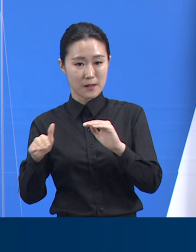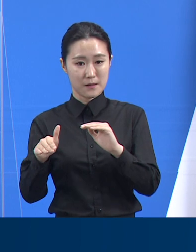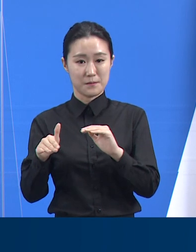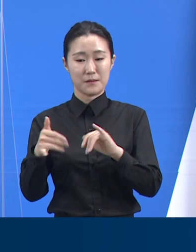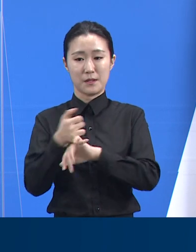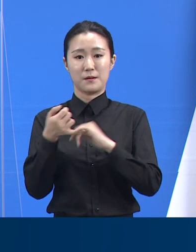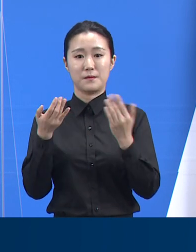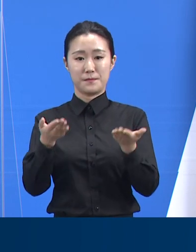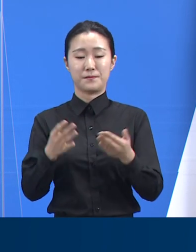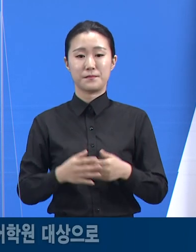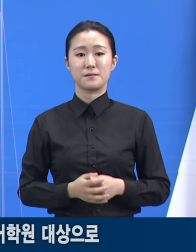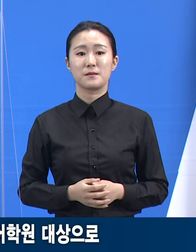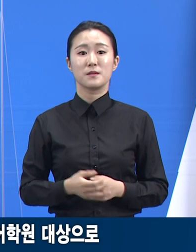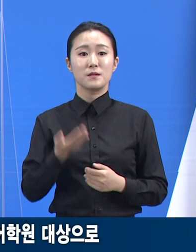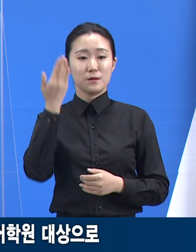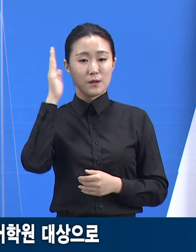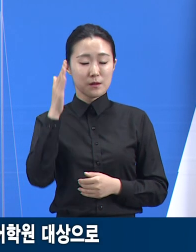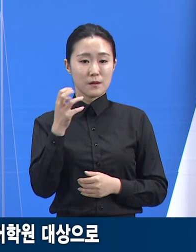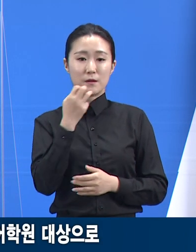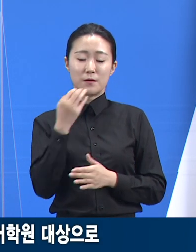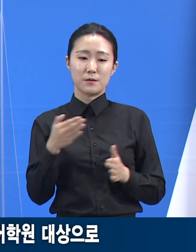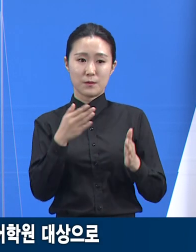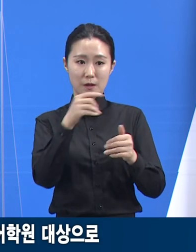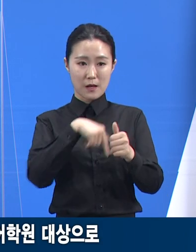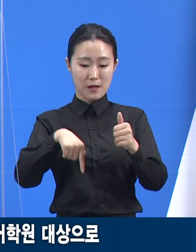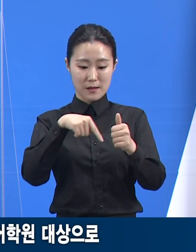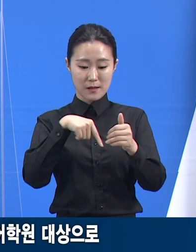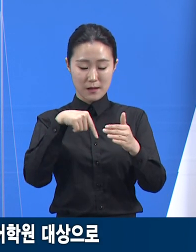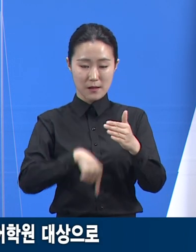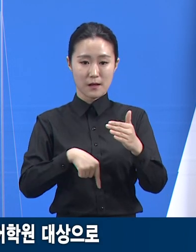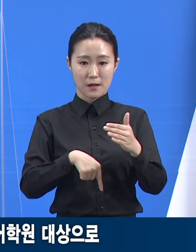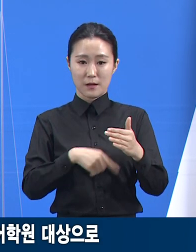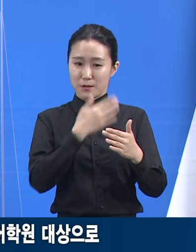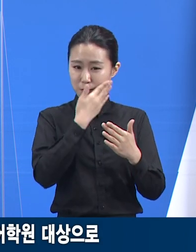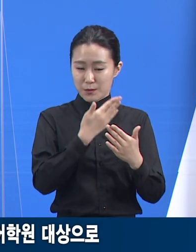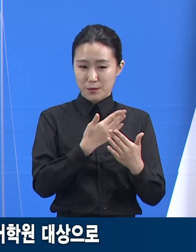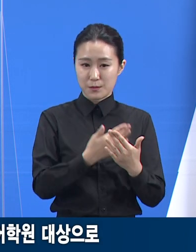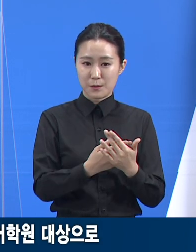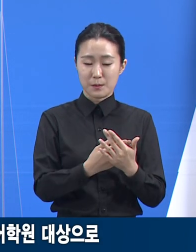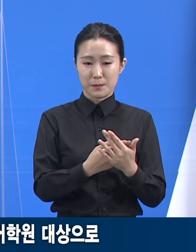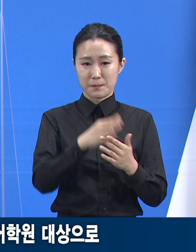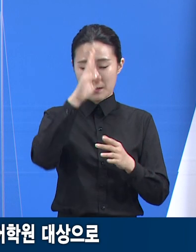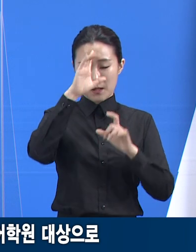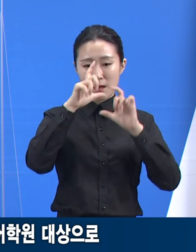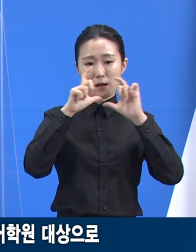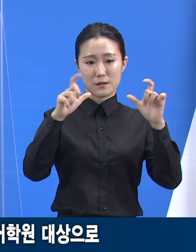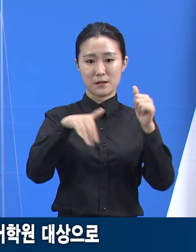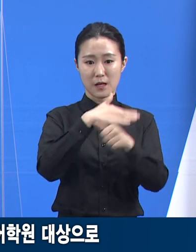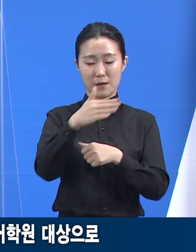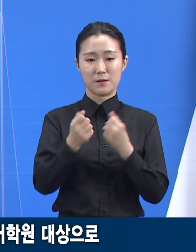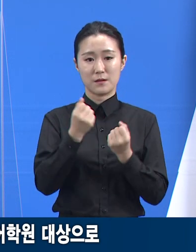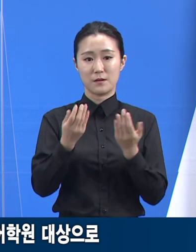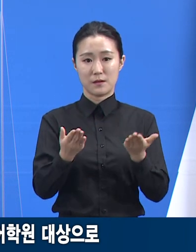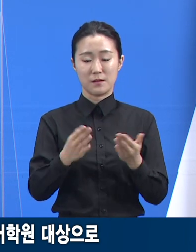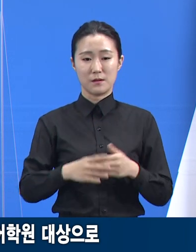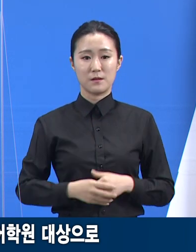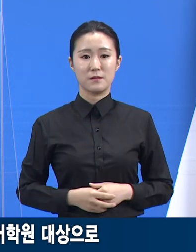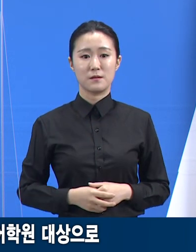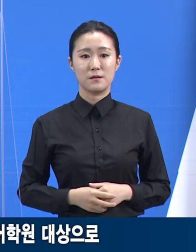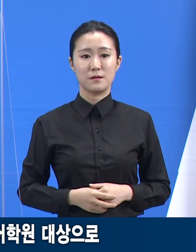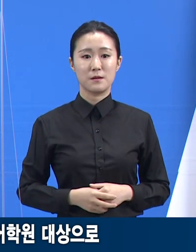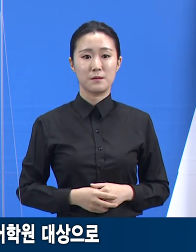최근 도내 주요 확진 사례에 대해 설명드리겠습니다. 서울 마포구 음식점 및 경기 영어학원 관련 집단 관련